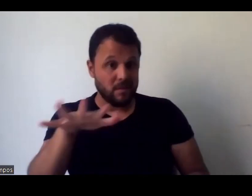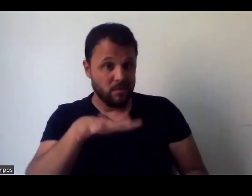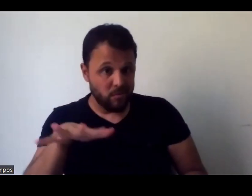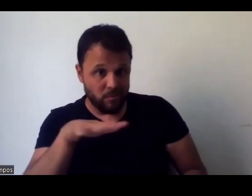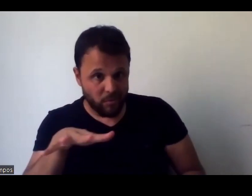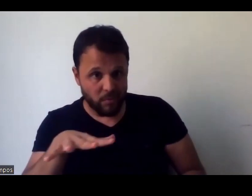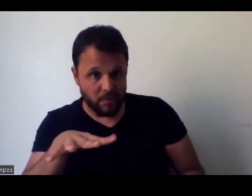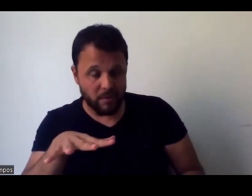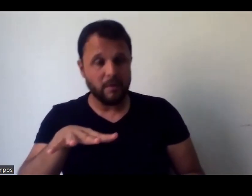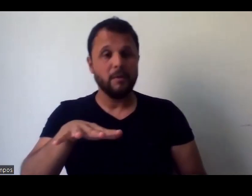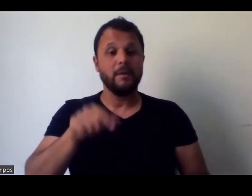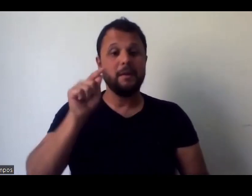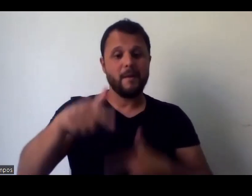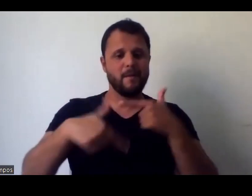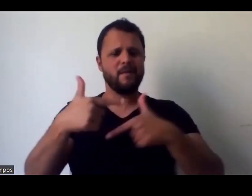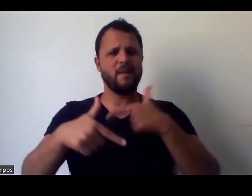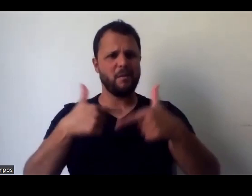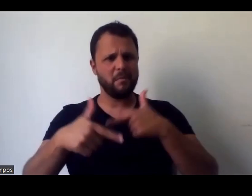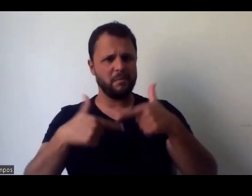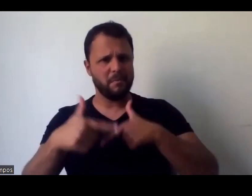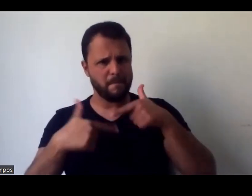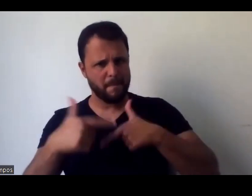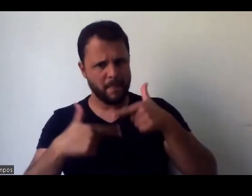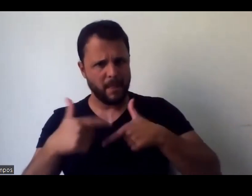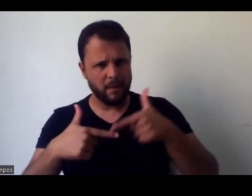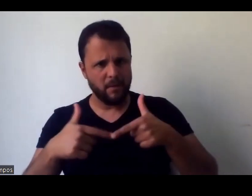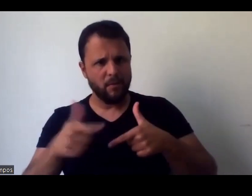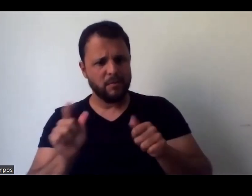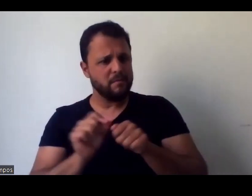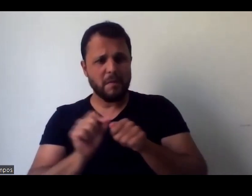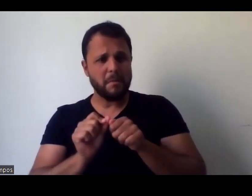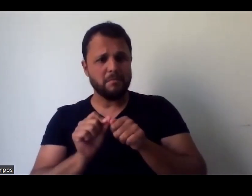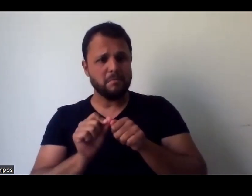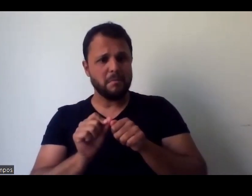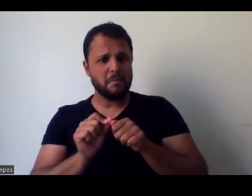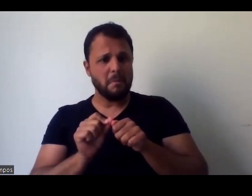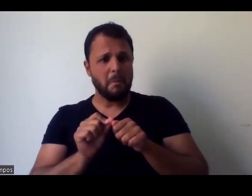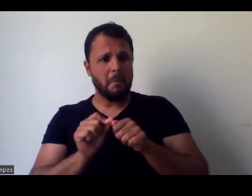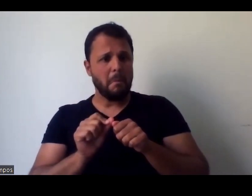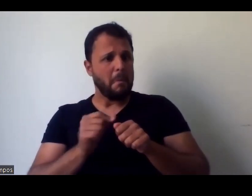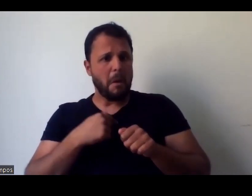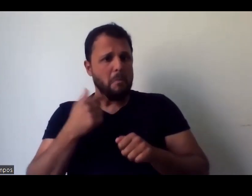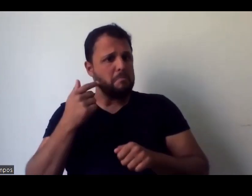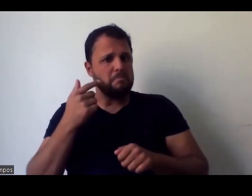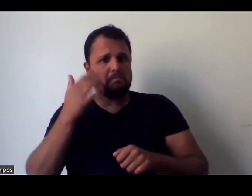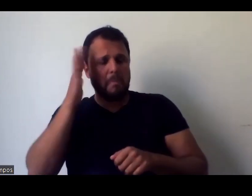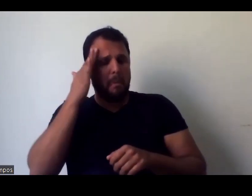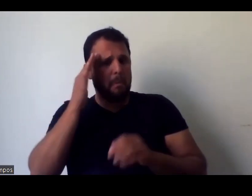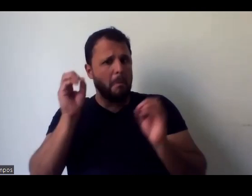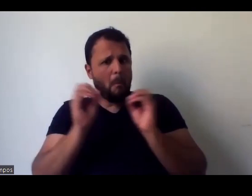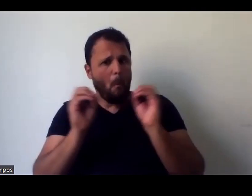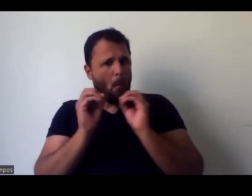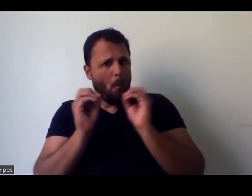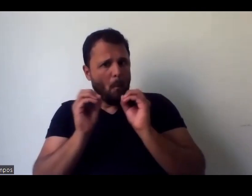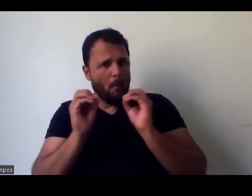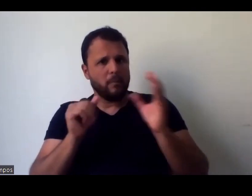Isso, esse trabalho aí que você fez, mas eu não sabia. É, eu realmente, a divulgação eu não acompanhei,